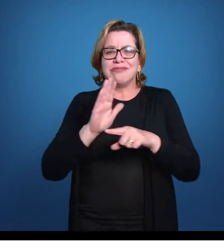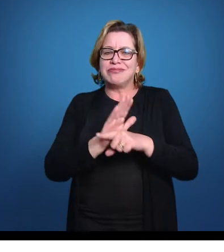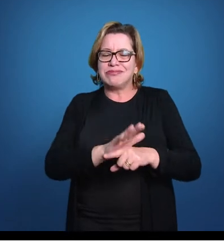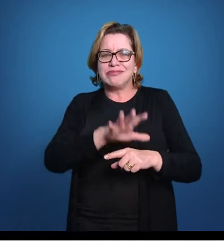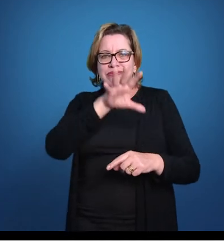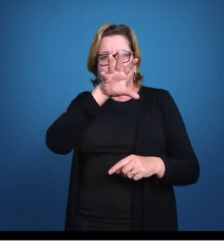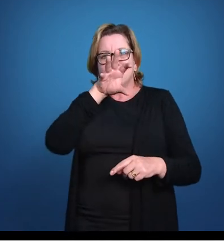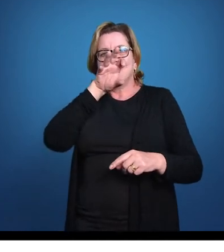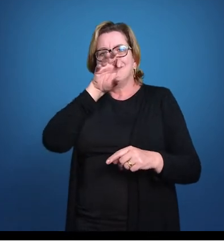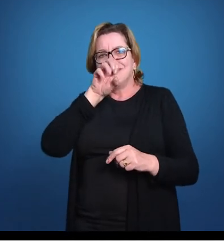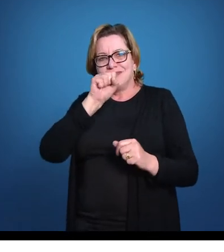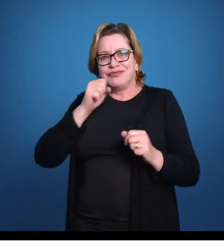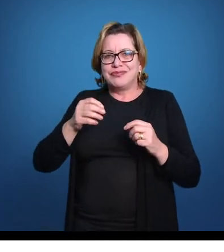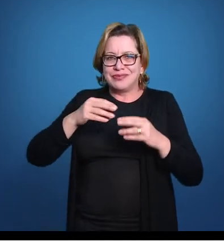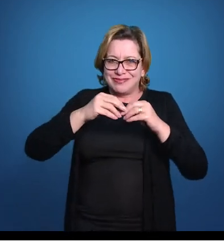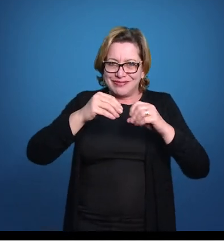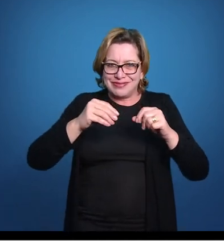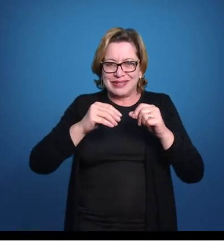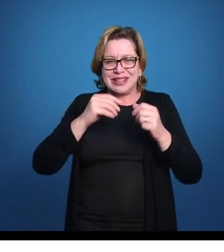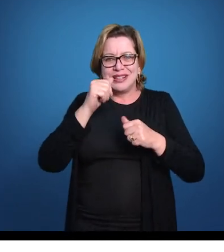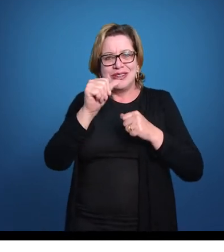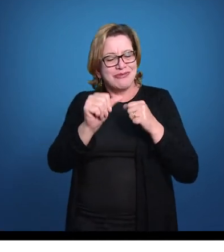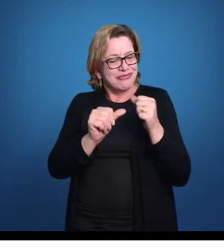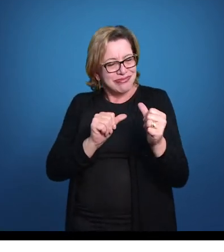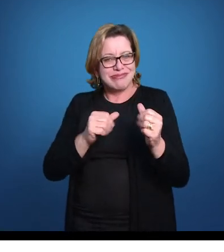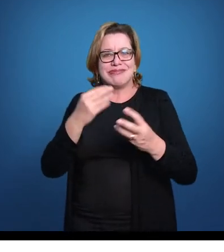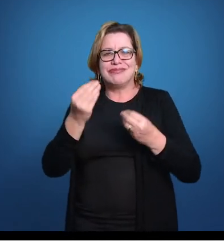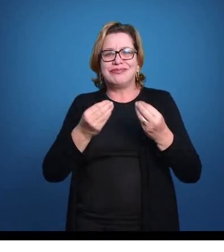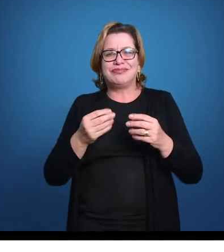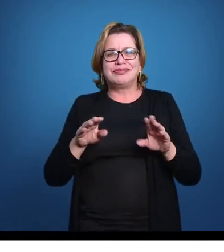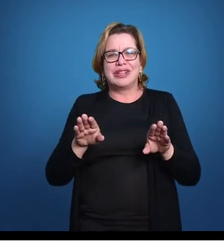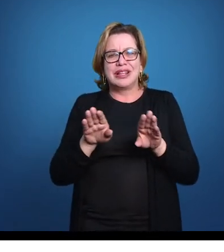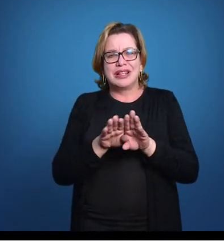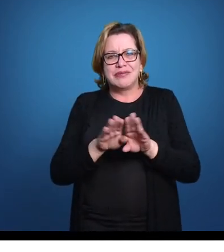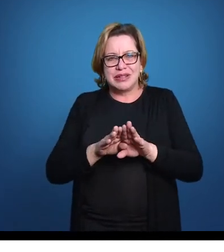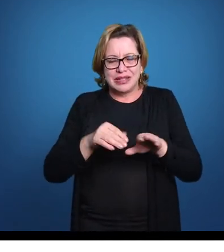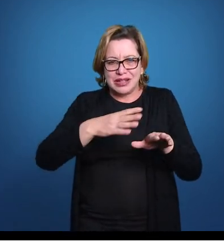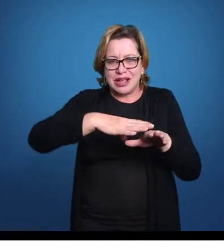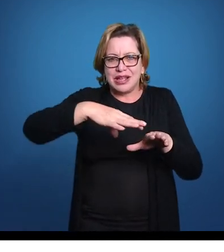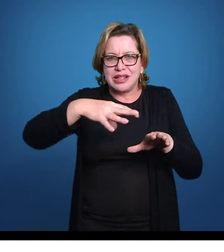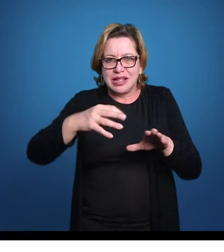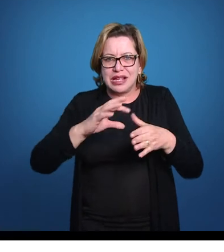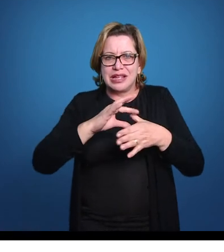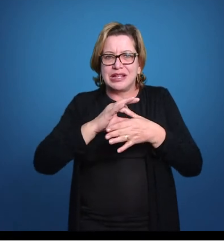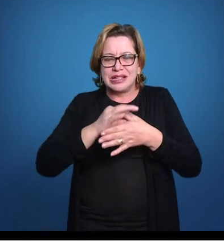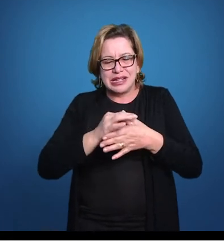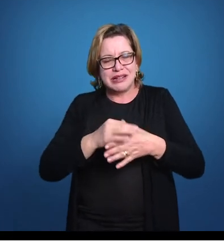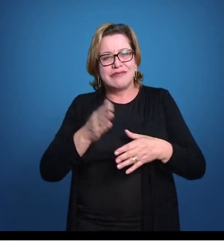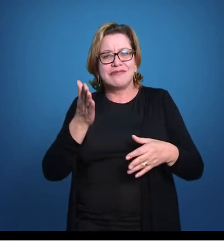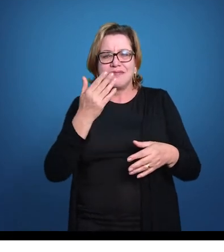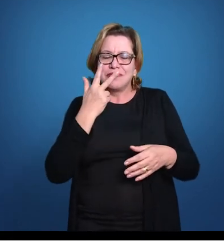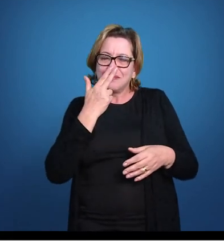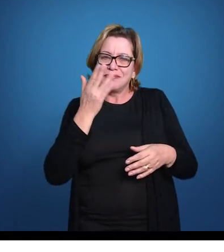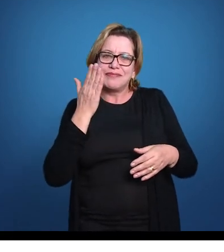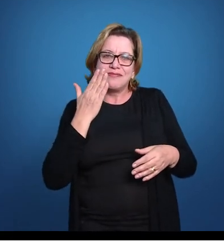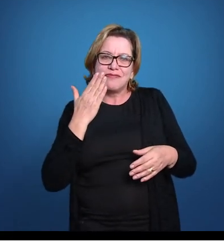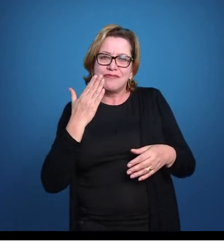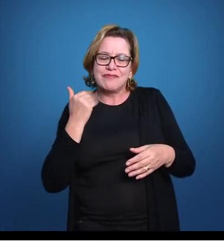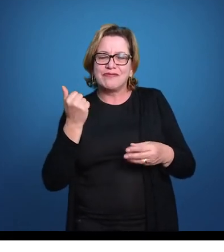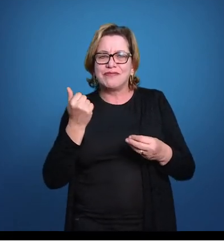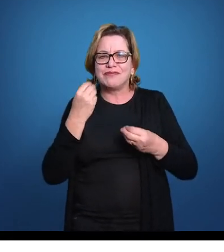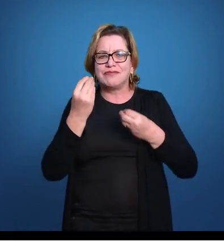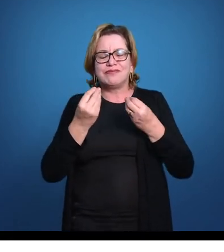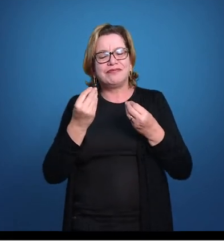no ambiente terrestre, favoreceu a transição para o ambiente terrestre, e esse tipo de nadadeira carnosa também facilitou a